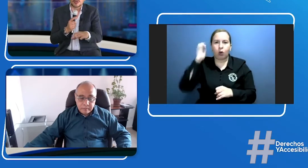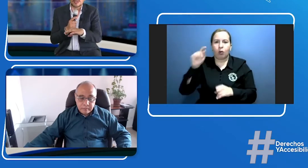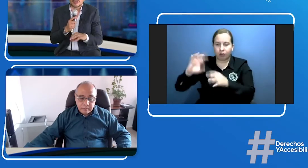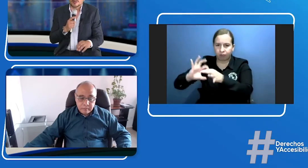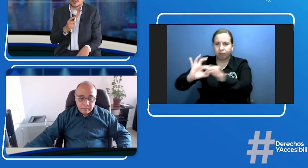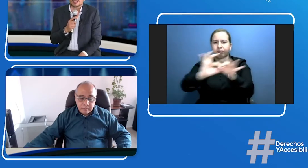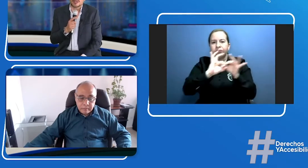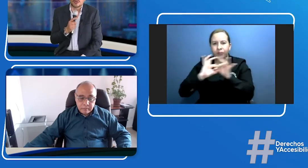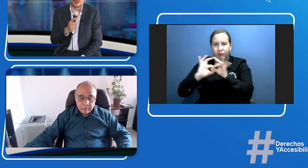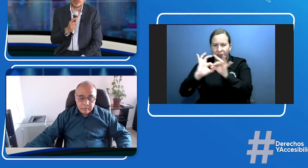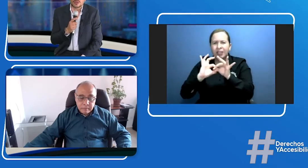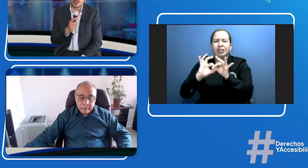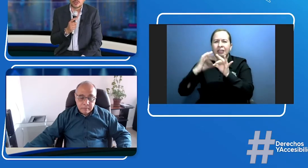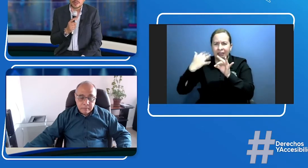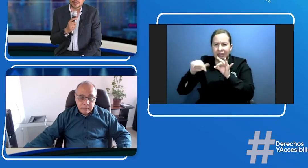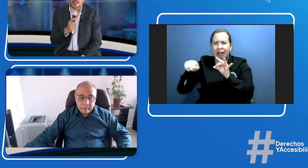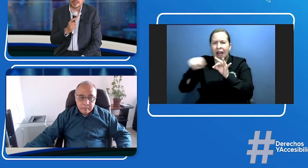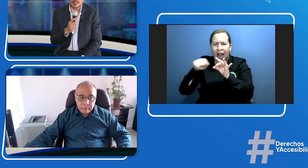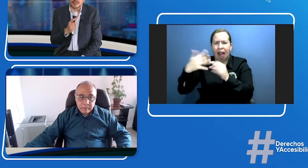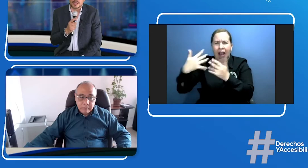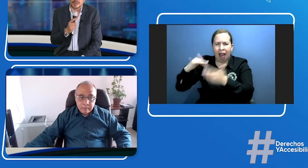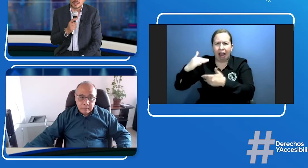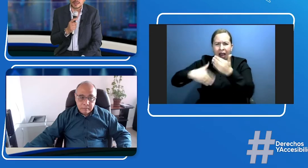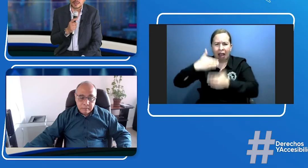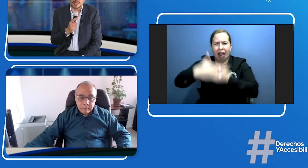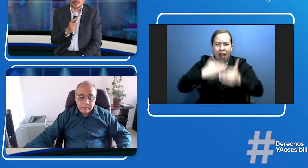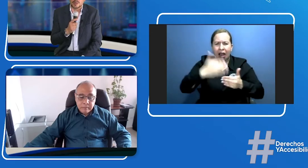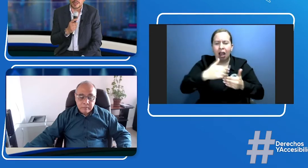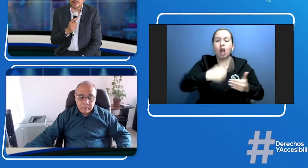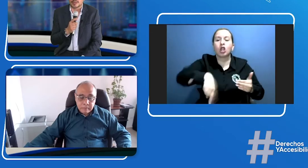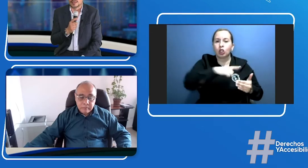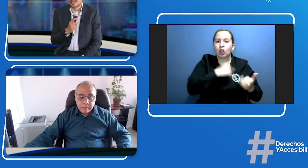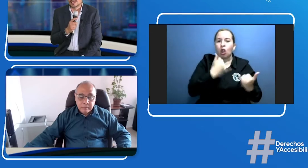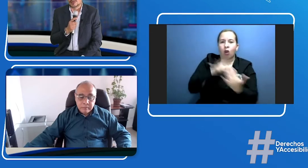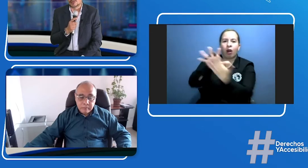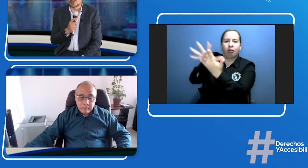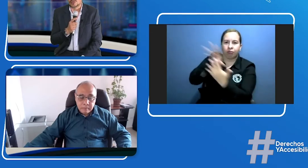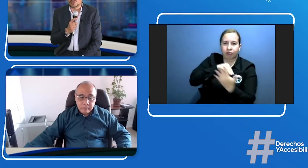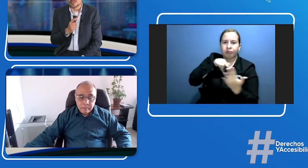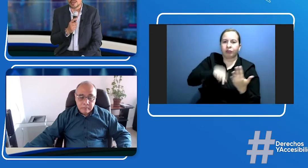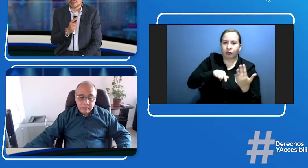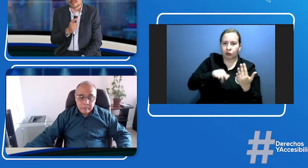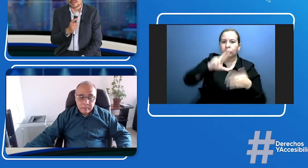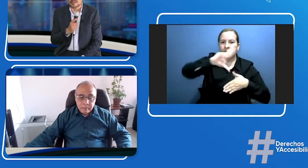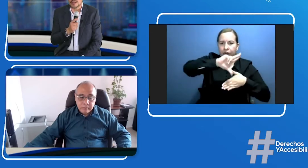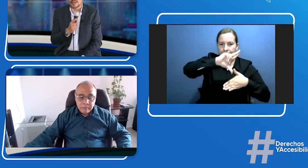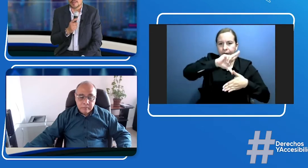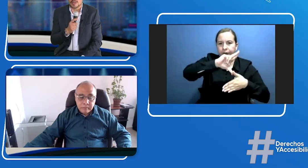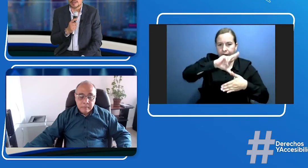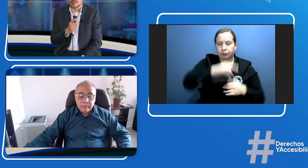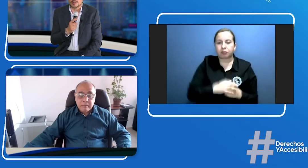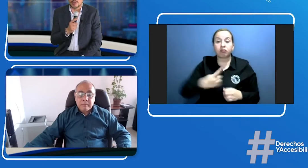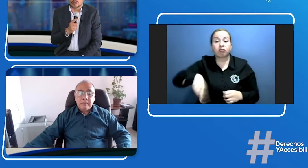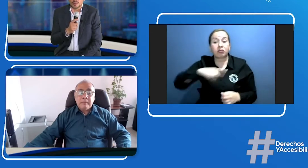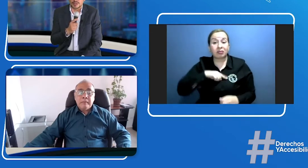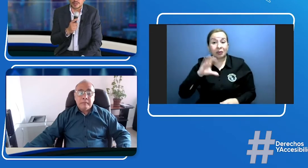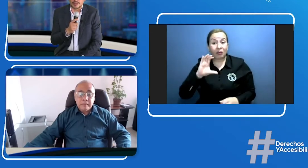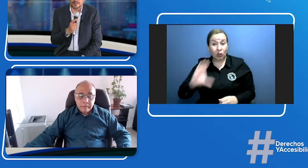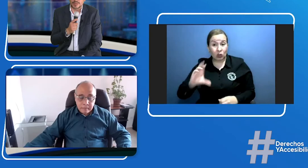estamos tratando nosotros también de hacer en latinoamérica nosotros desde la CRC en este momento estamos